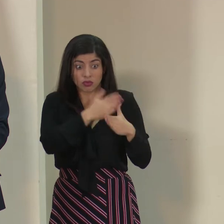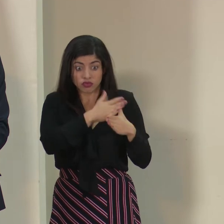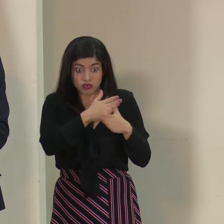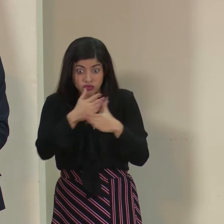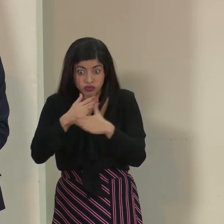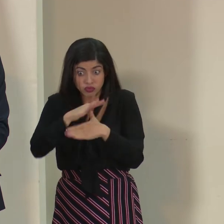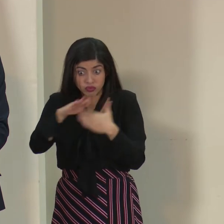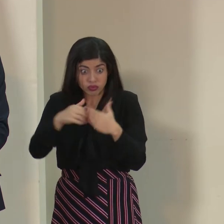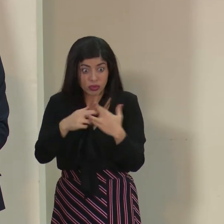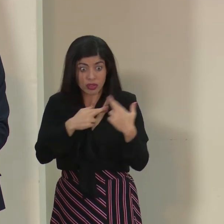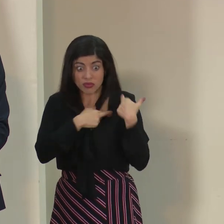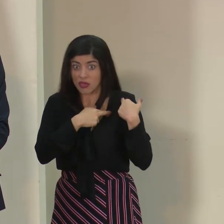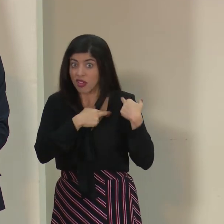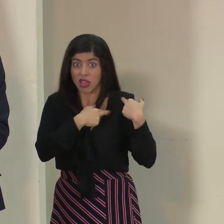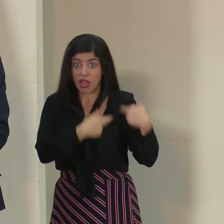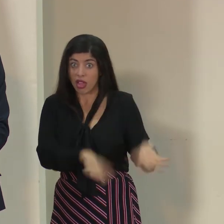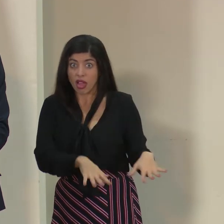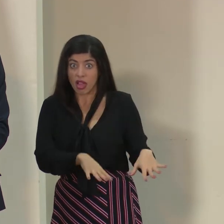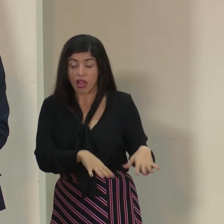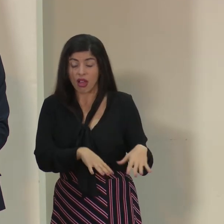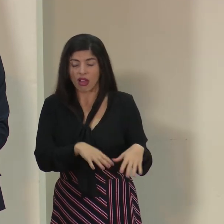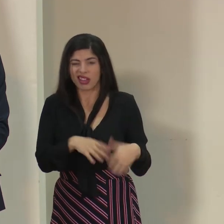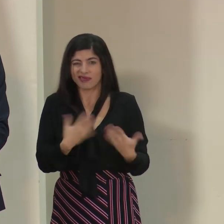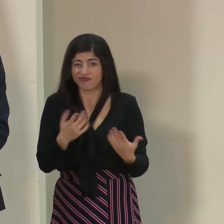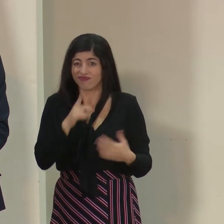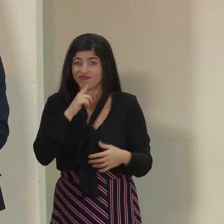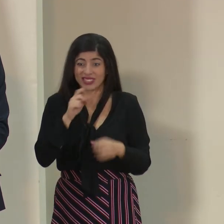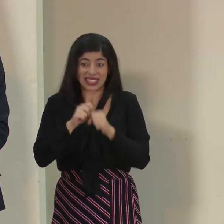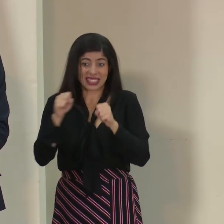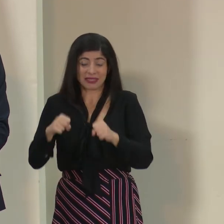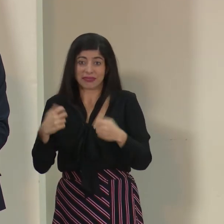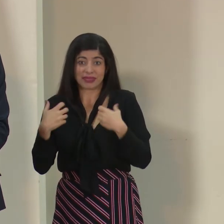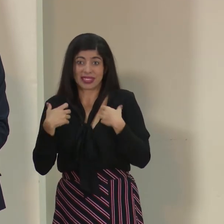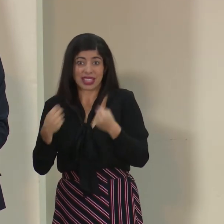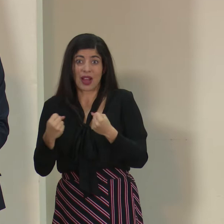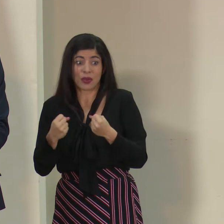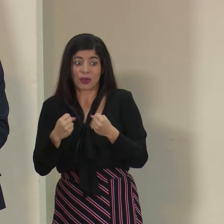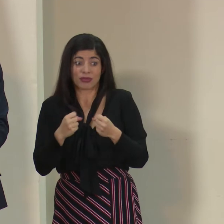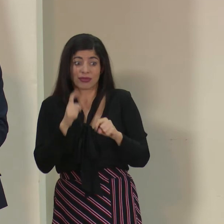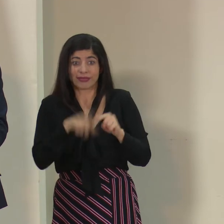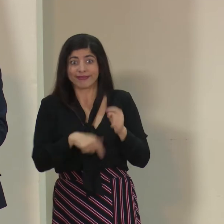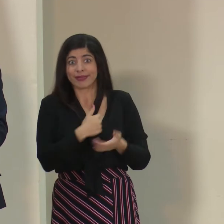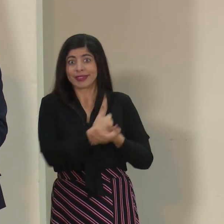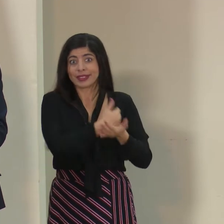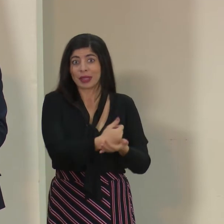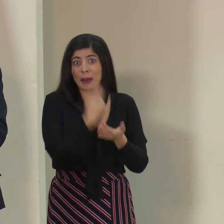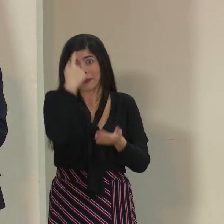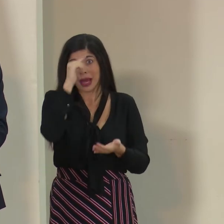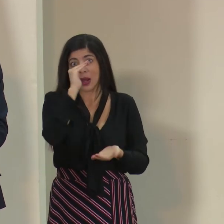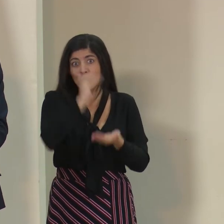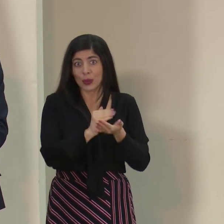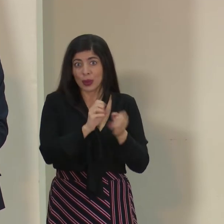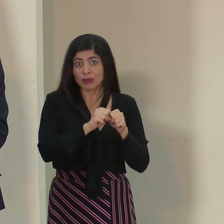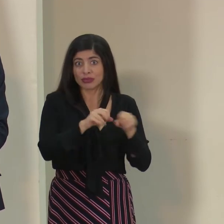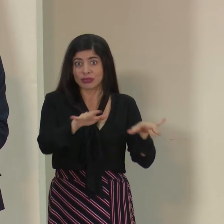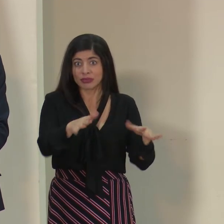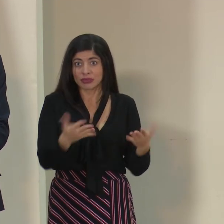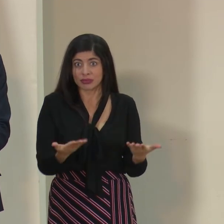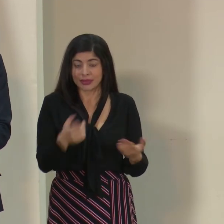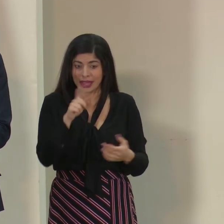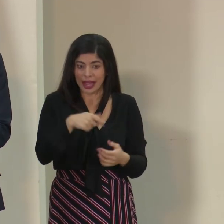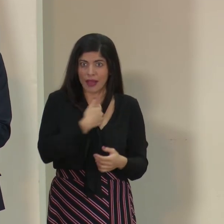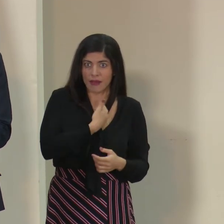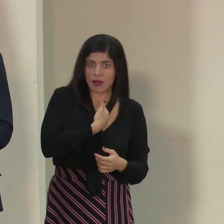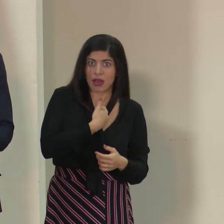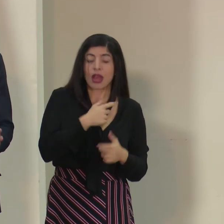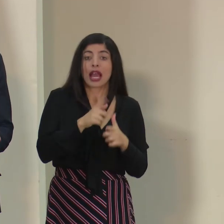no se asume, poco puede hacer en realidad el sistema de salud para disminuir las cadenas de transmisión y eso es más importante,